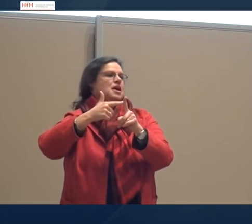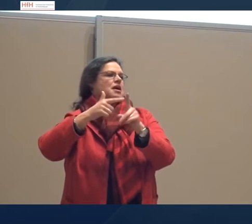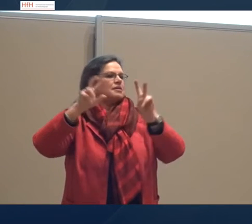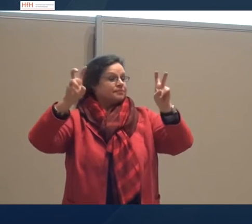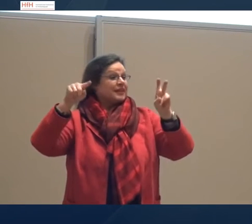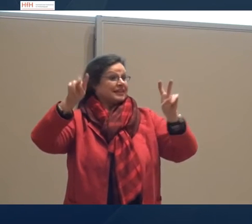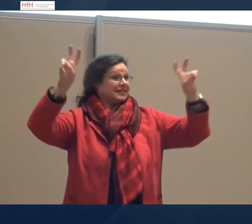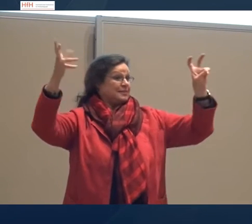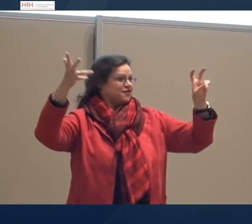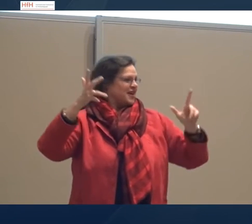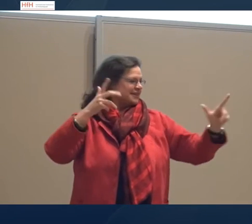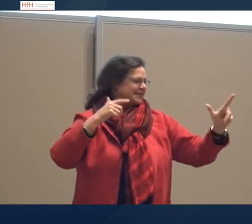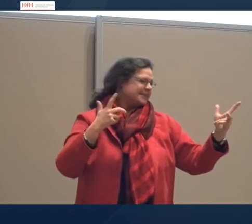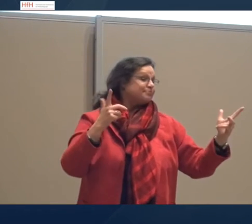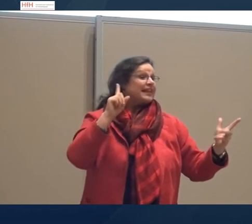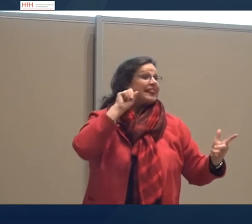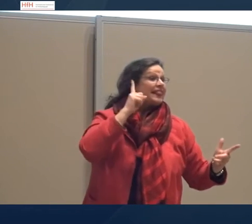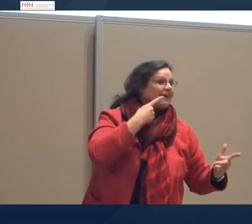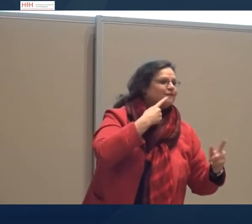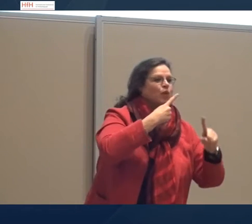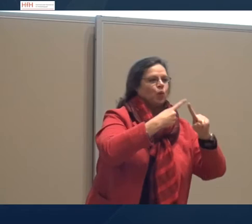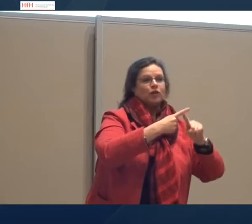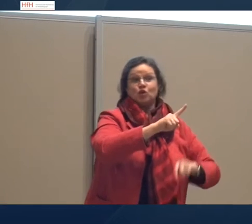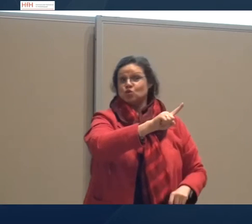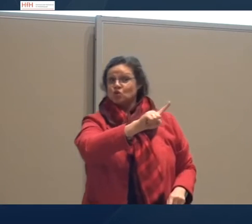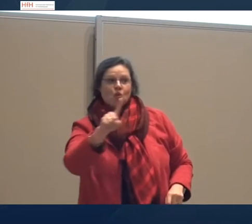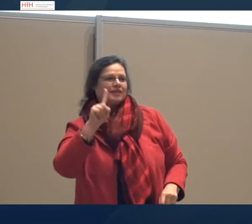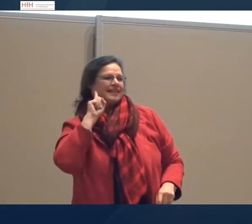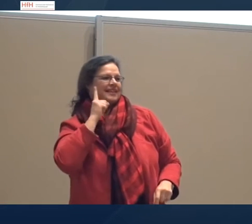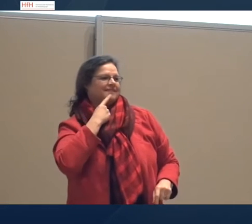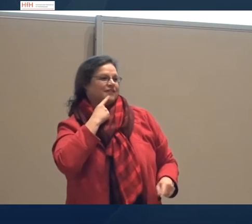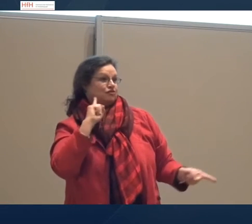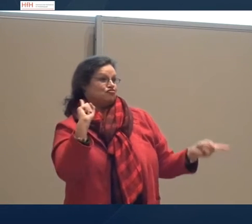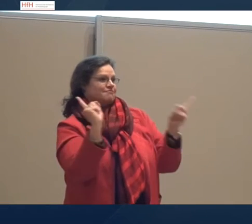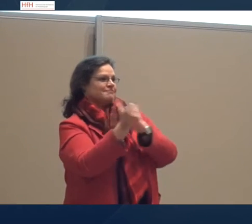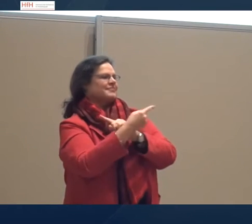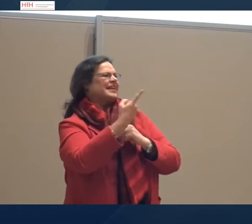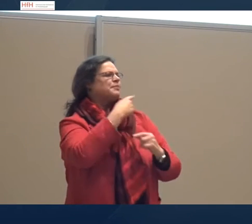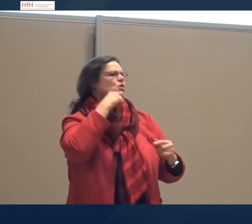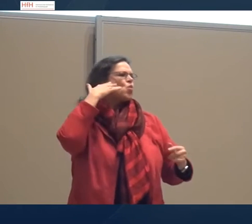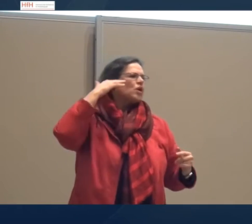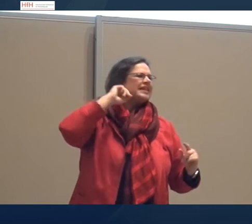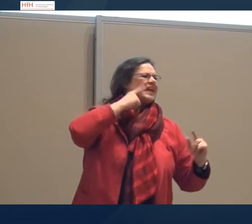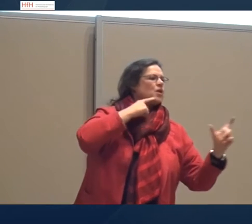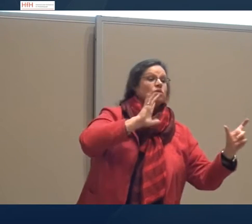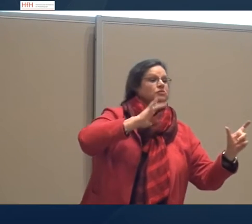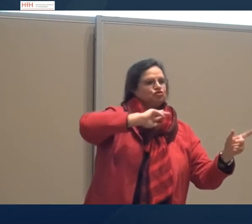unserer Forschung? Damals haben wir auch beschrieben das Umdenken, deaf and non-deaf.